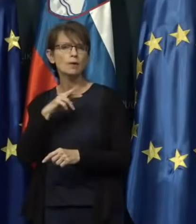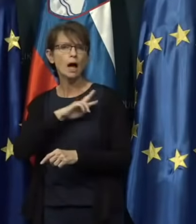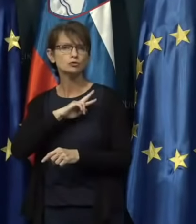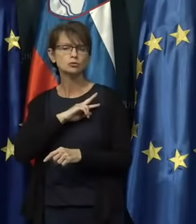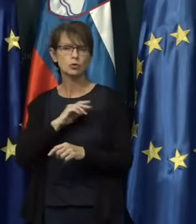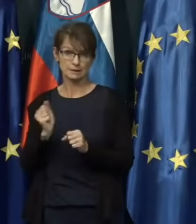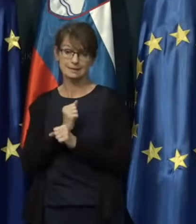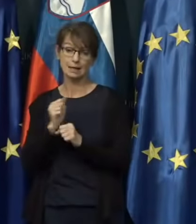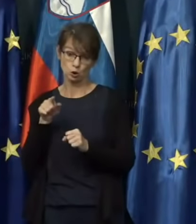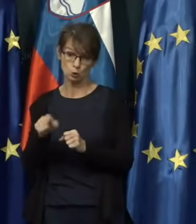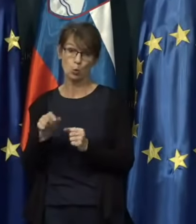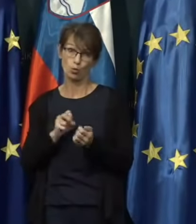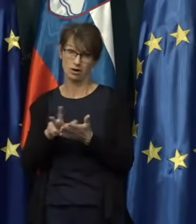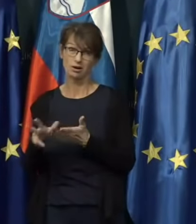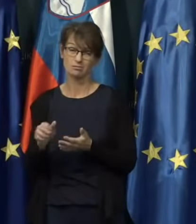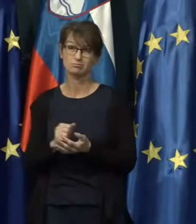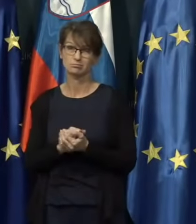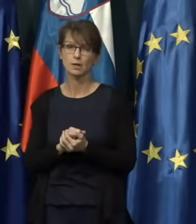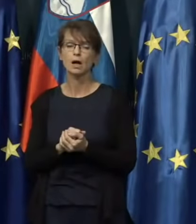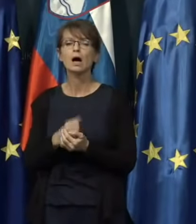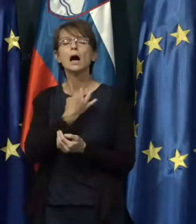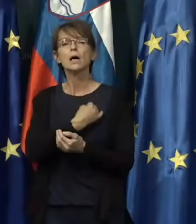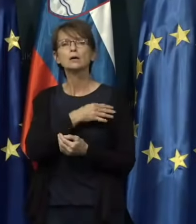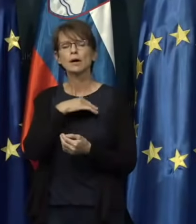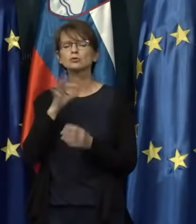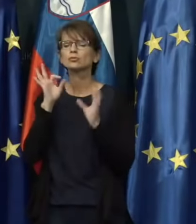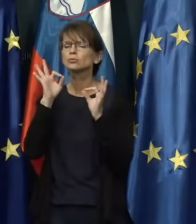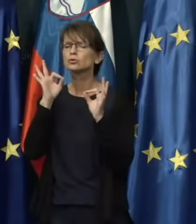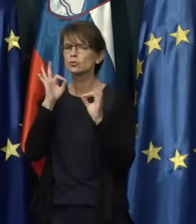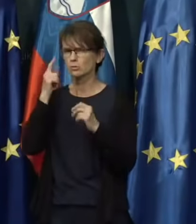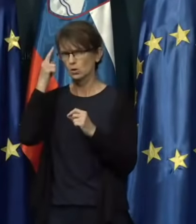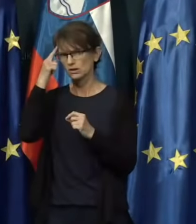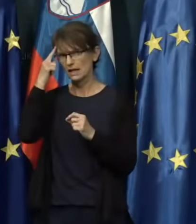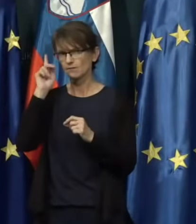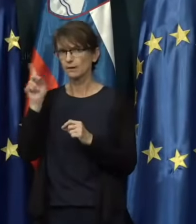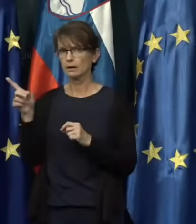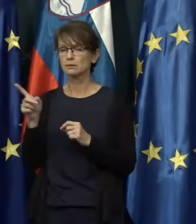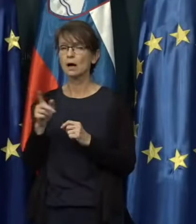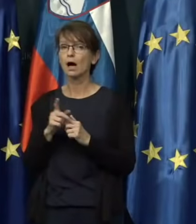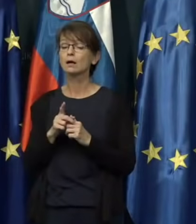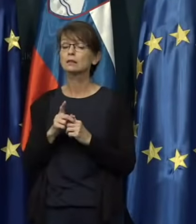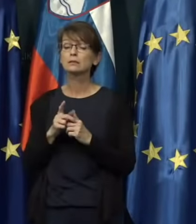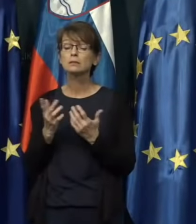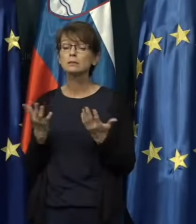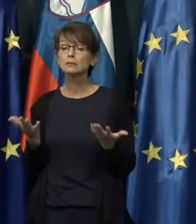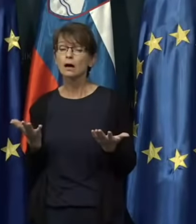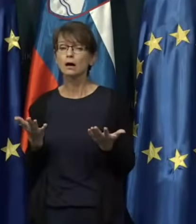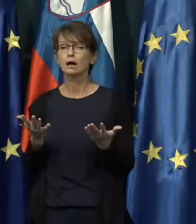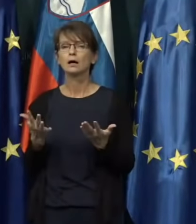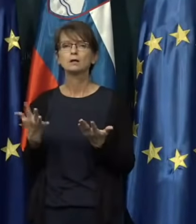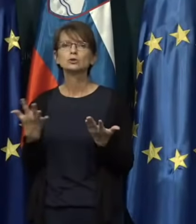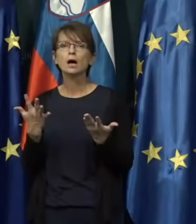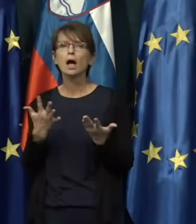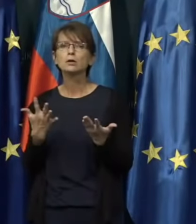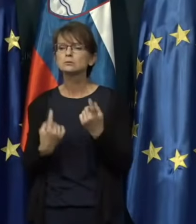pravzaprav gre. Hrvaška se dobro zaveda, da kakršnikol incident